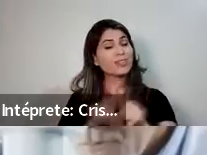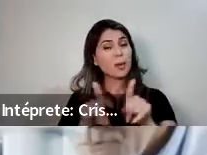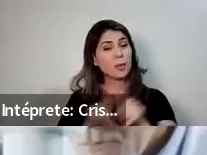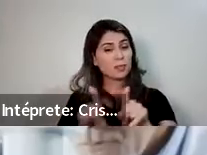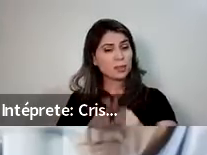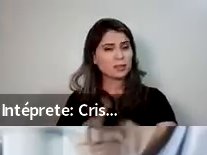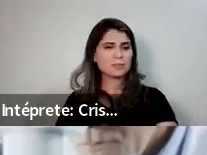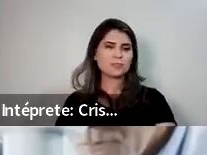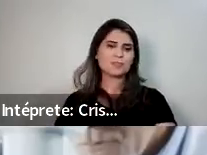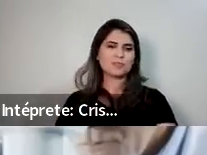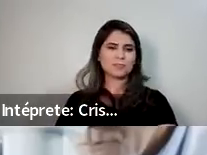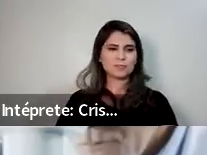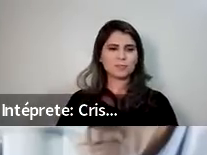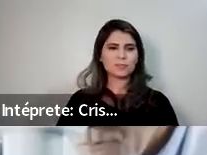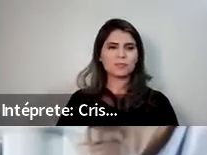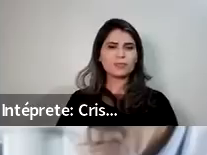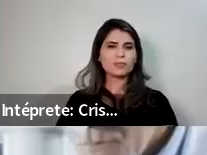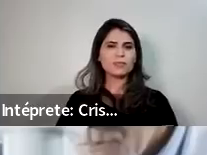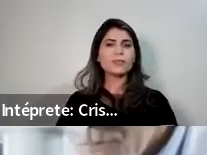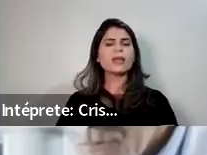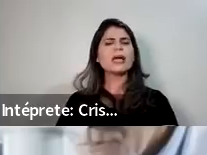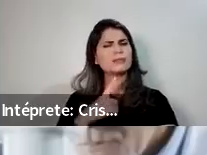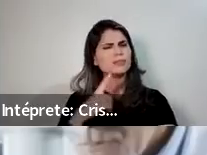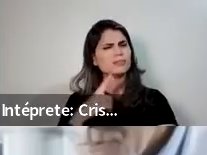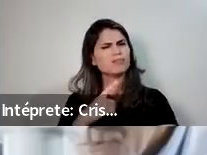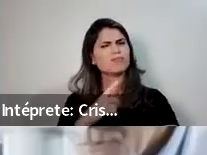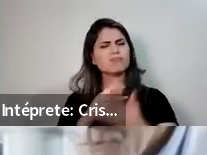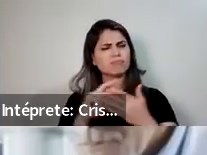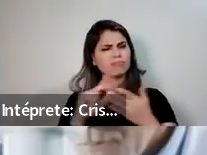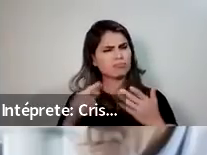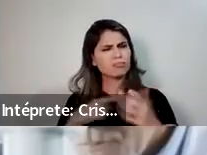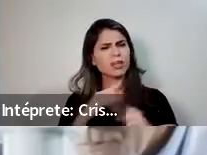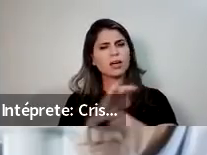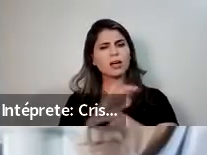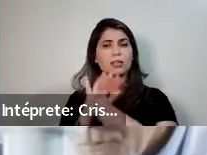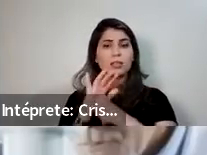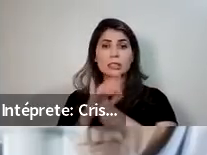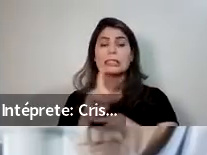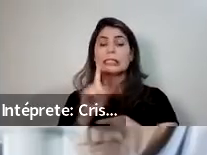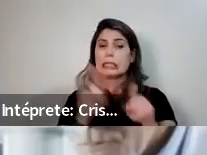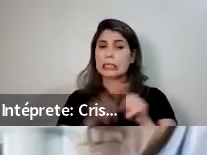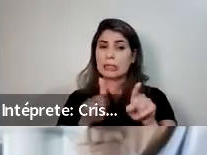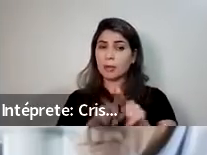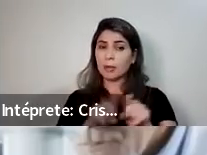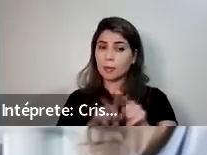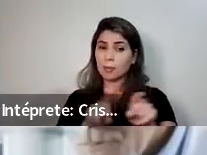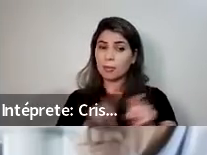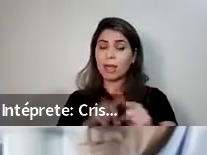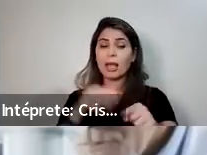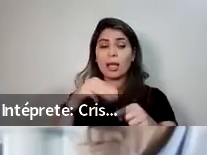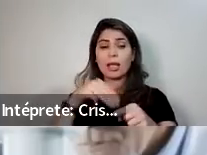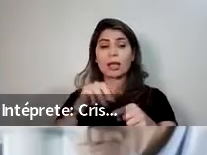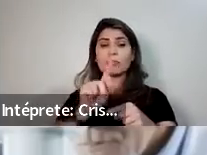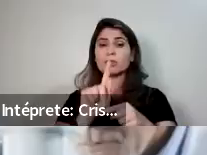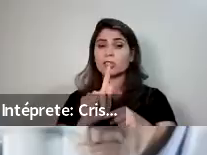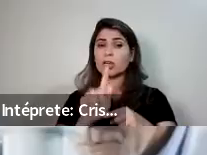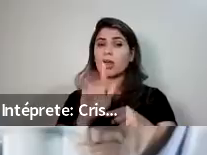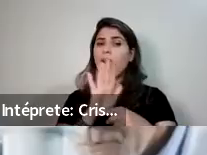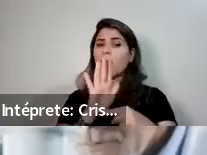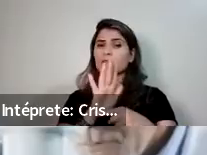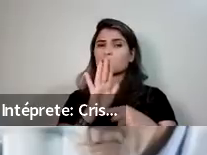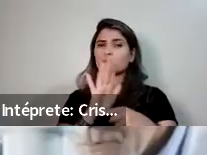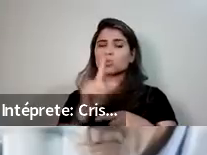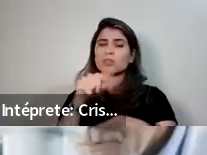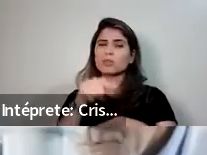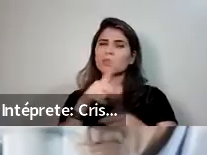muito importante, um outro neurotransmissor que vai te ajudar no sono, que é o GABA, que você vai ter um sono